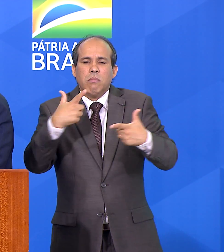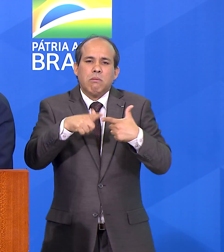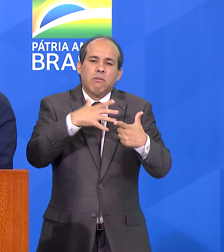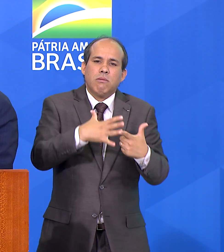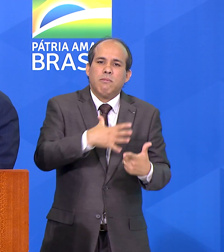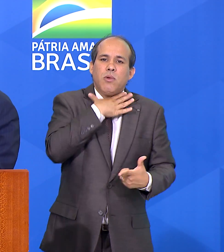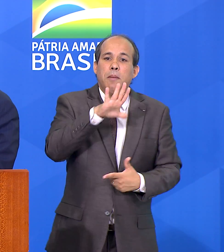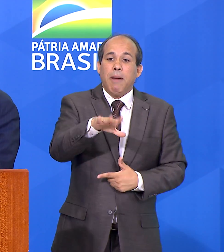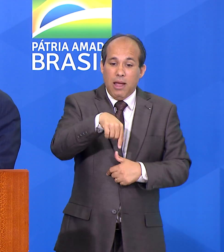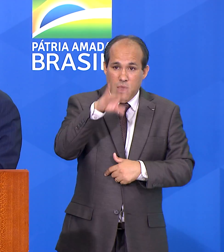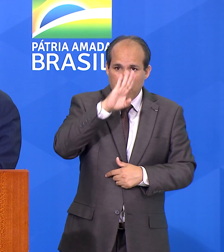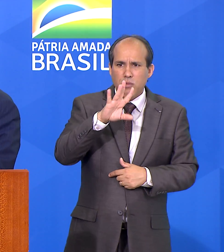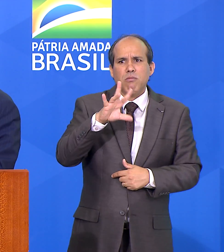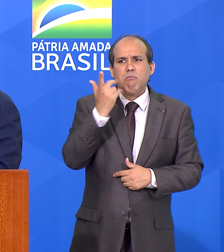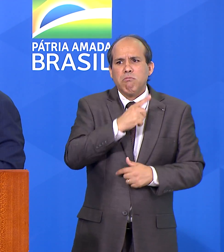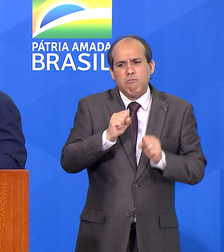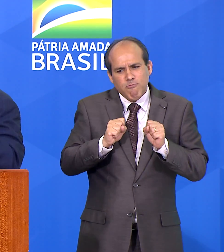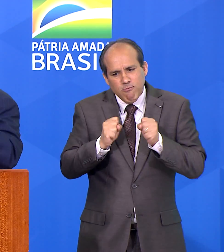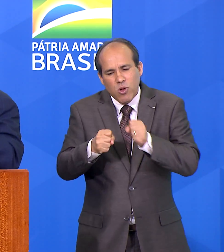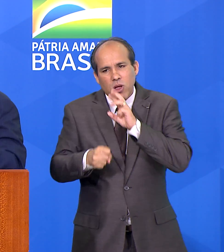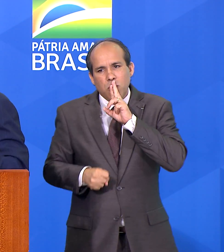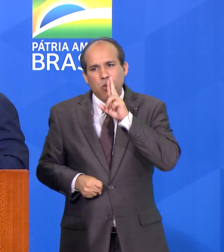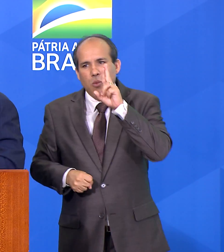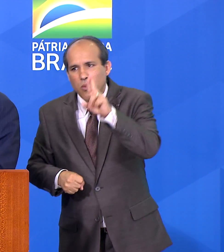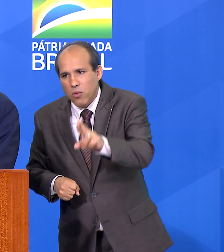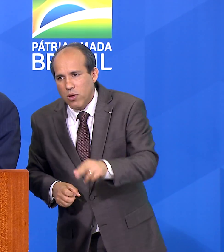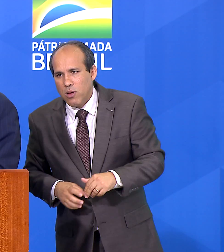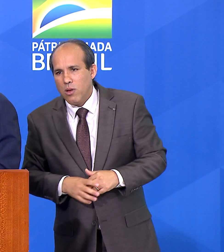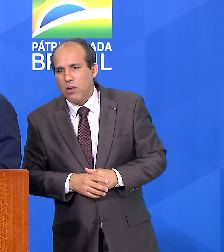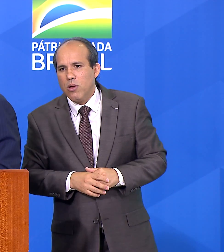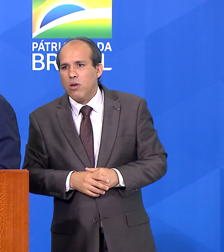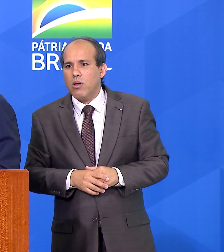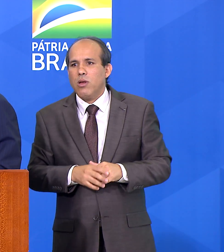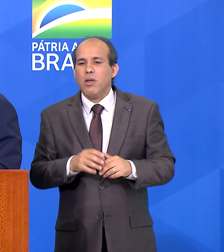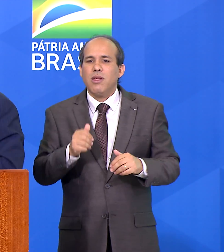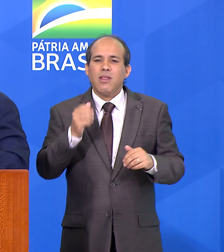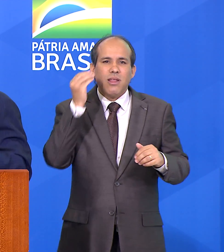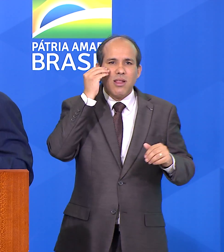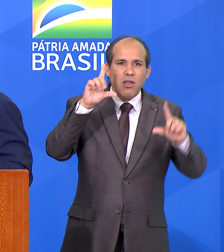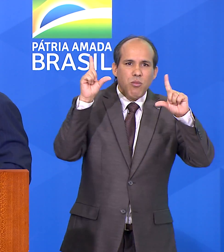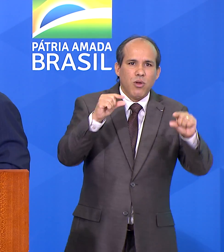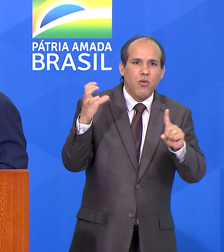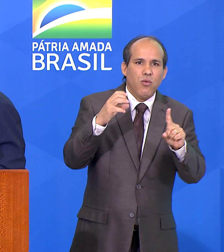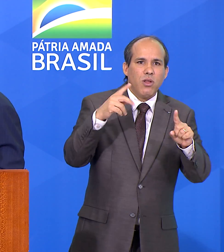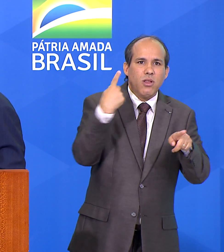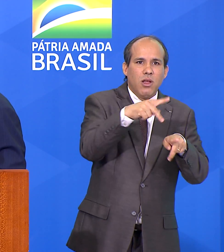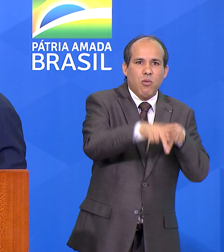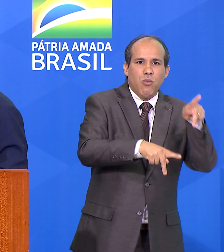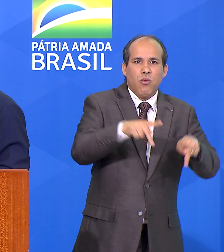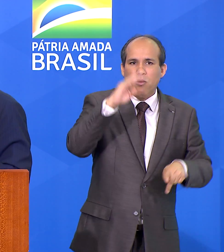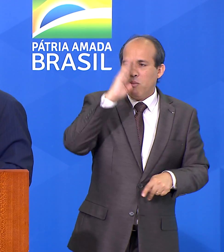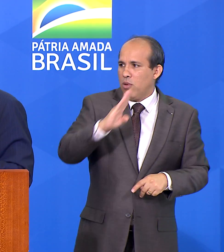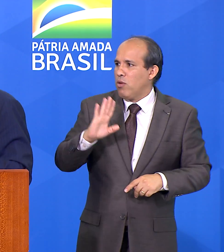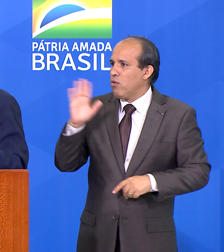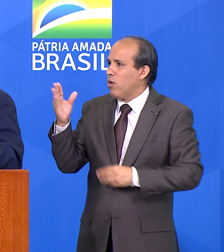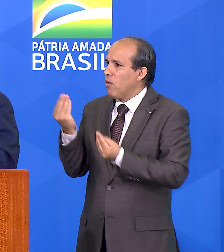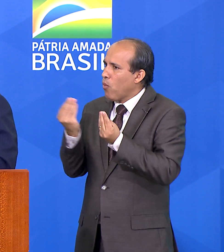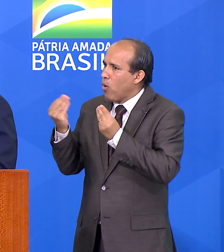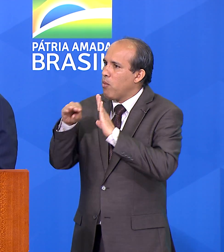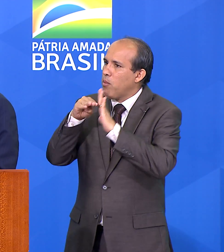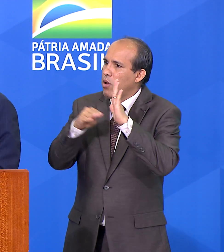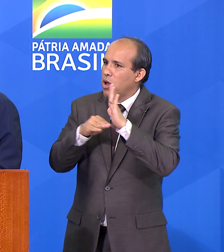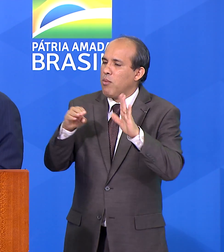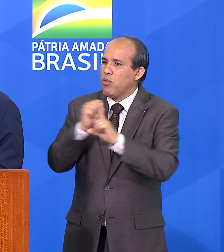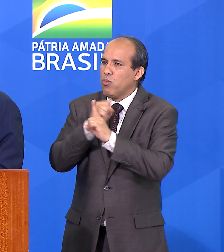nós já estamos reagindo. Nossa primeira reação é essa, amortecer o impacto sobre a população brasileira da forma que pudermos. Já temos os programas sociais, estão